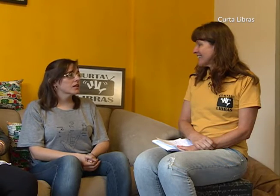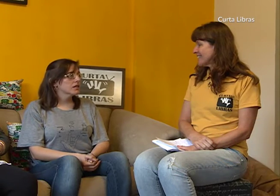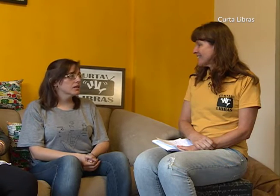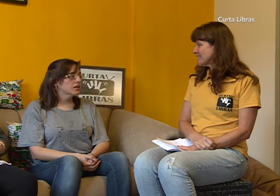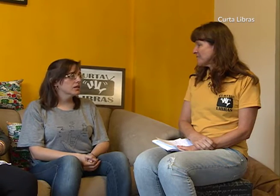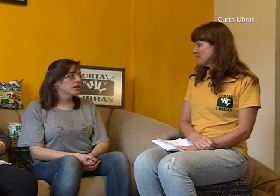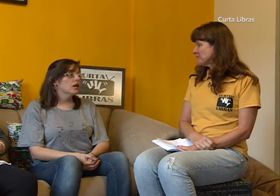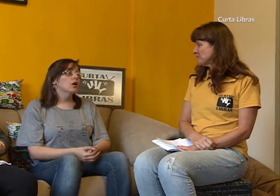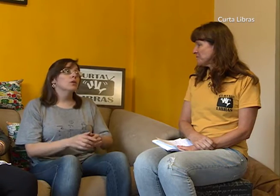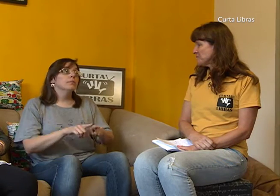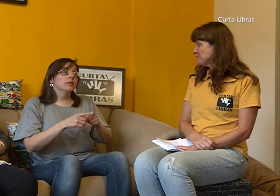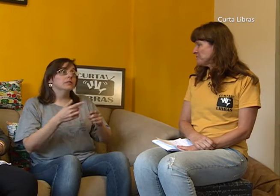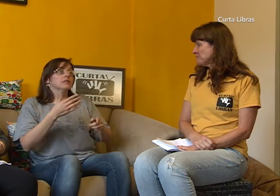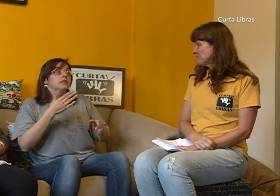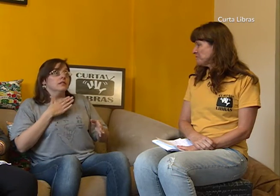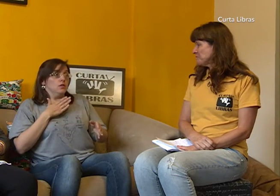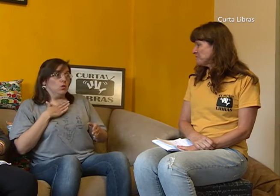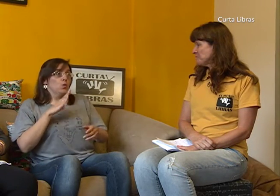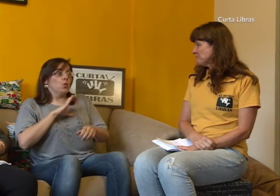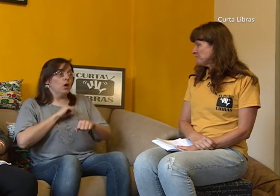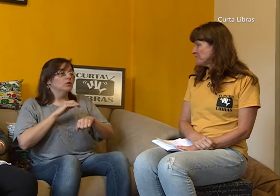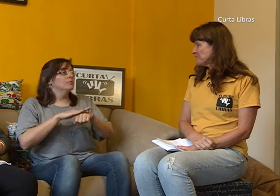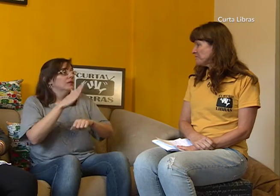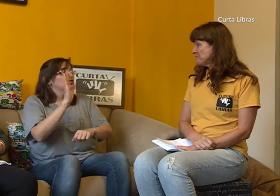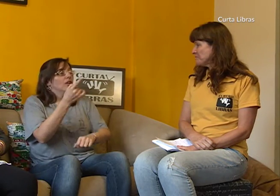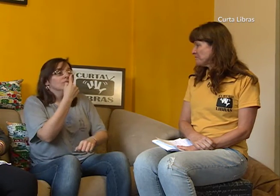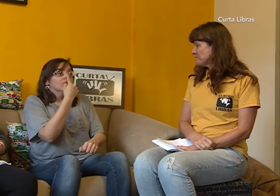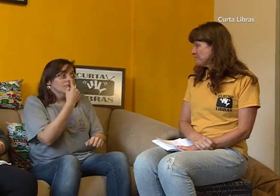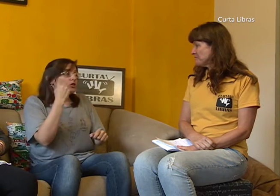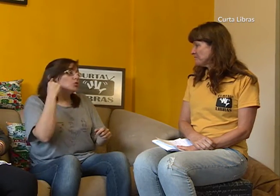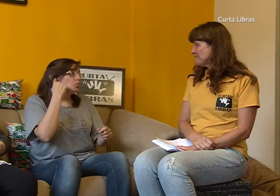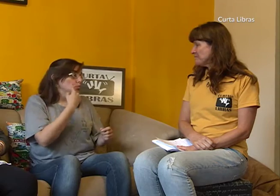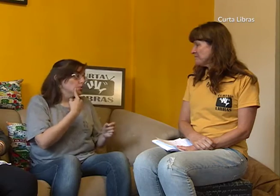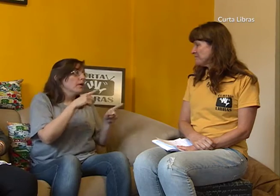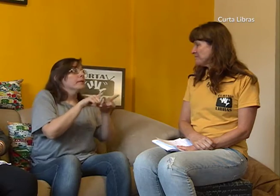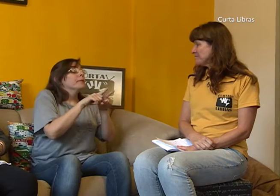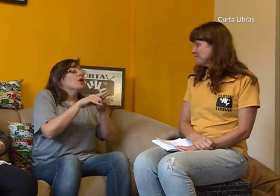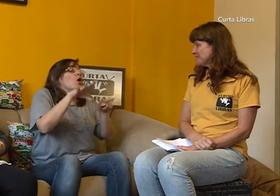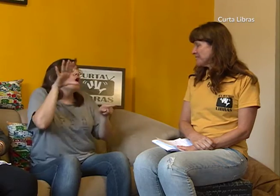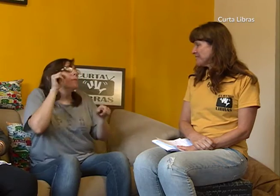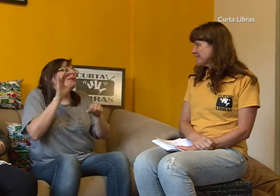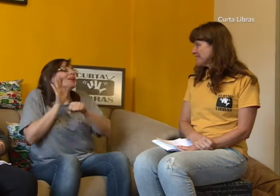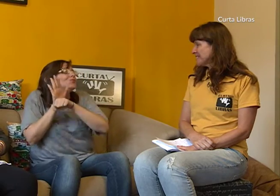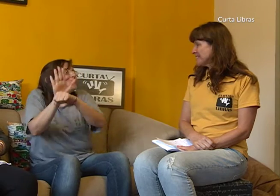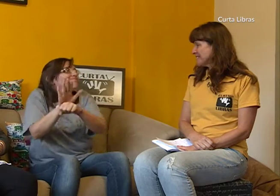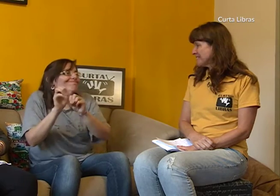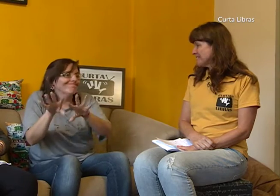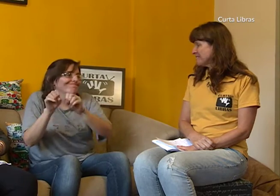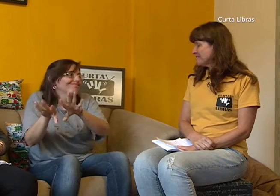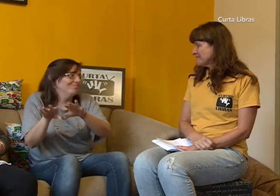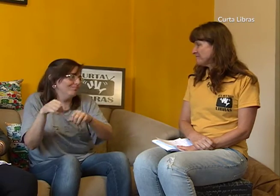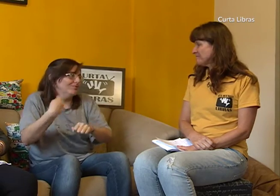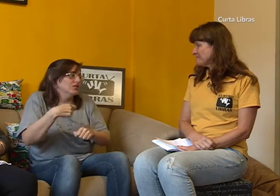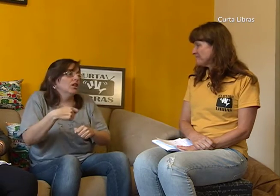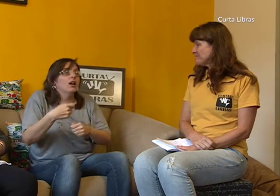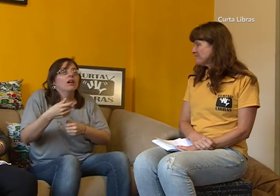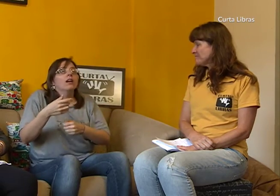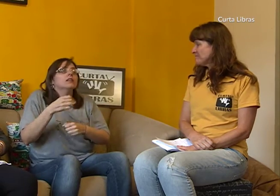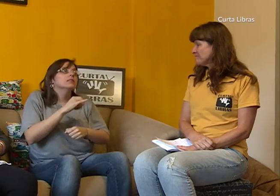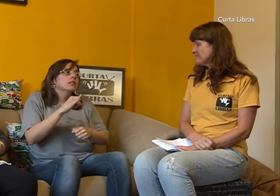Eu gosto e tenho mais afinidade com os alunos surdos. Pois com os alunos ouvintes, eu sinto que apenas ajudo. Que é necessário